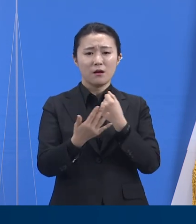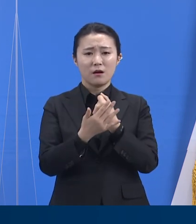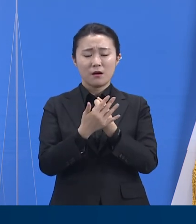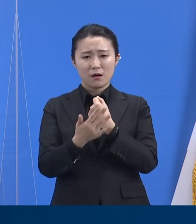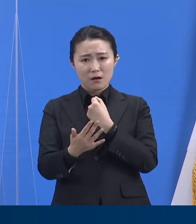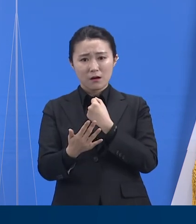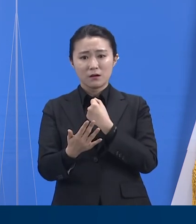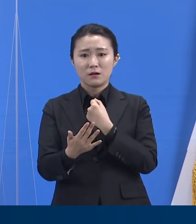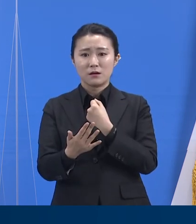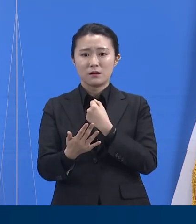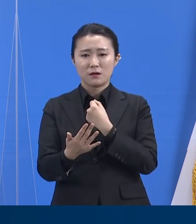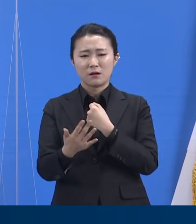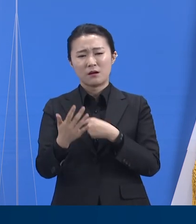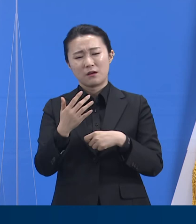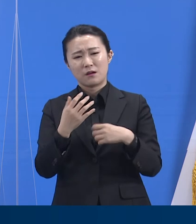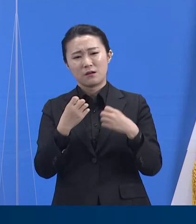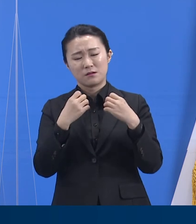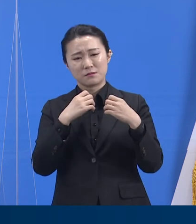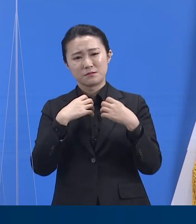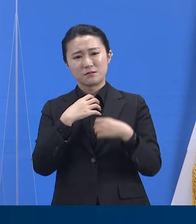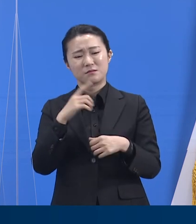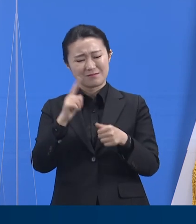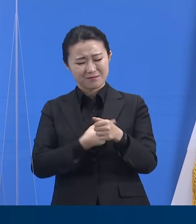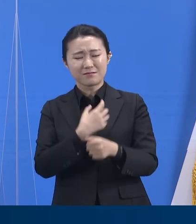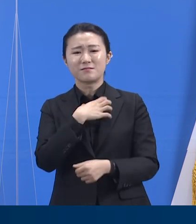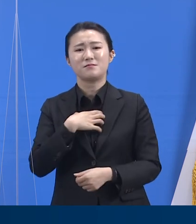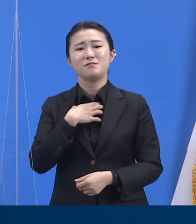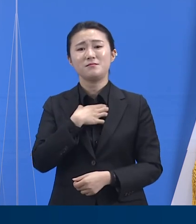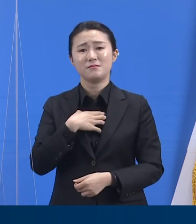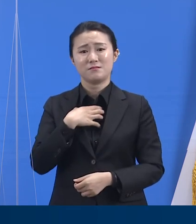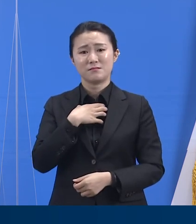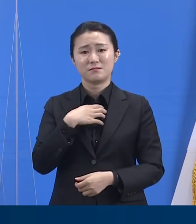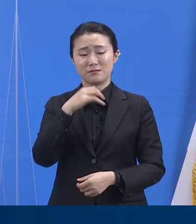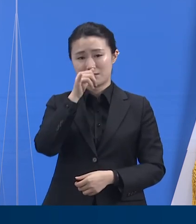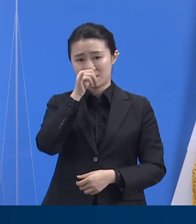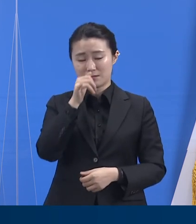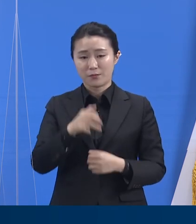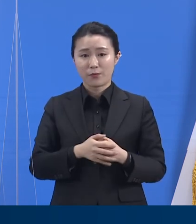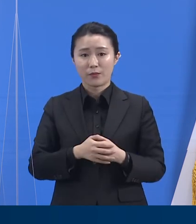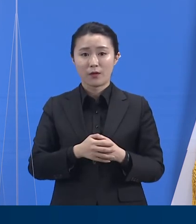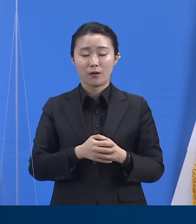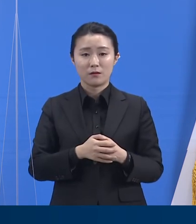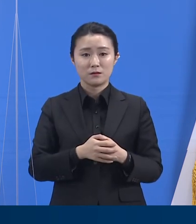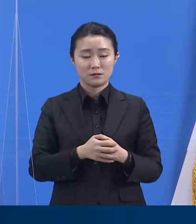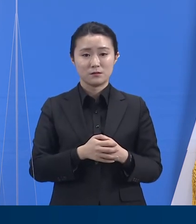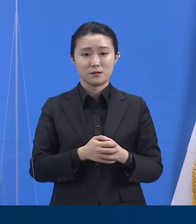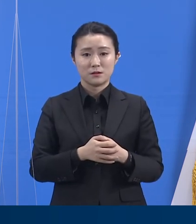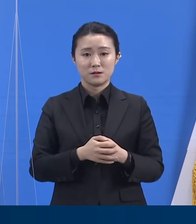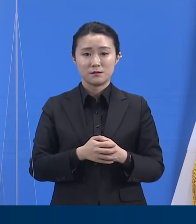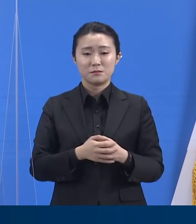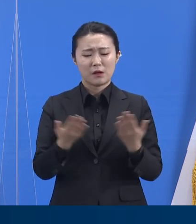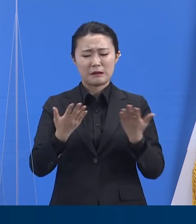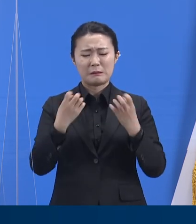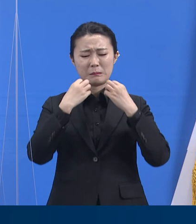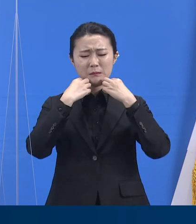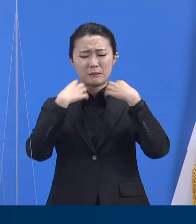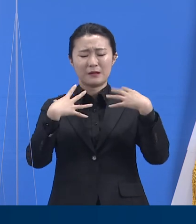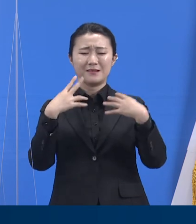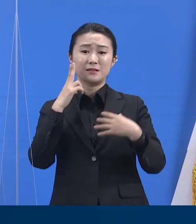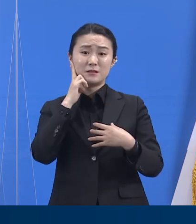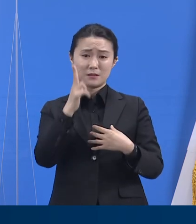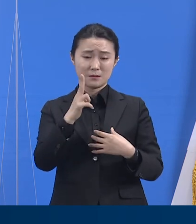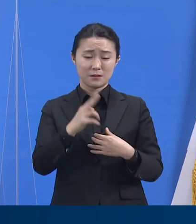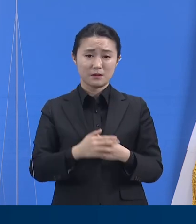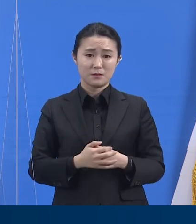점점 우려스러운 상황이 되어가고 있습니다. 보건소의 업무 부하가 상당합니다. 코로나19 방역